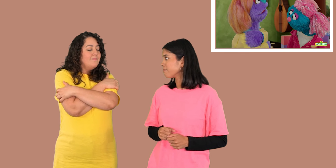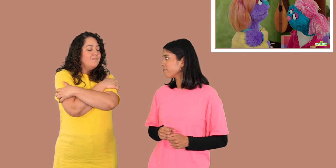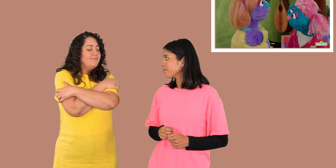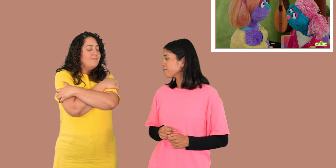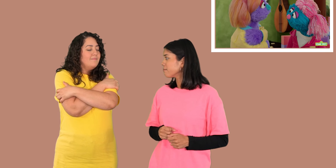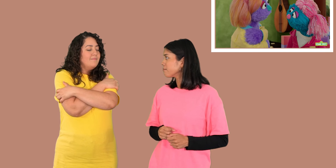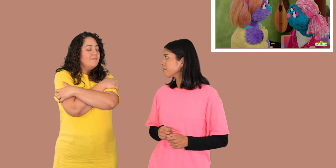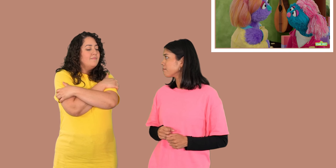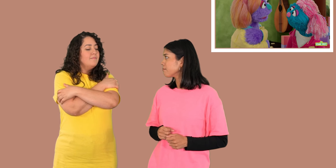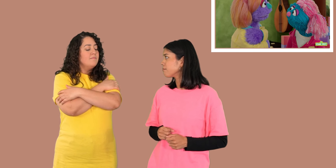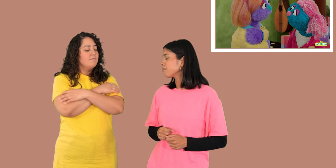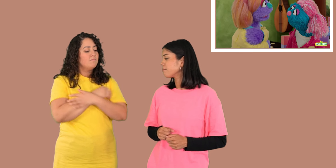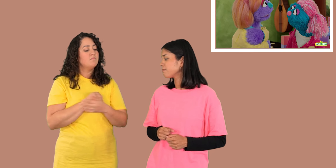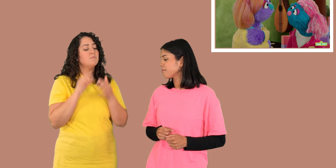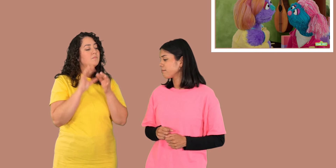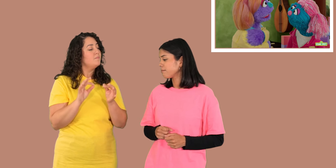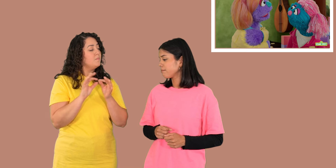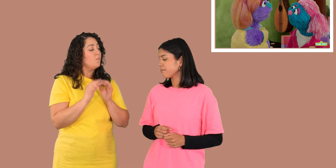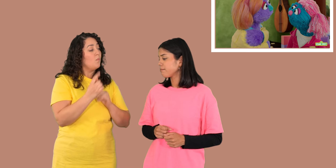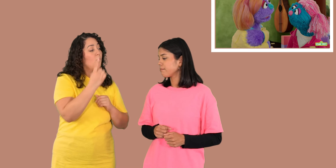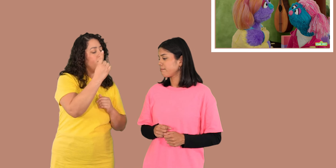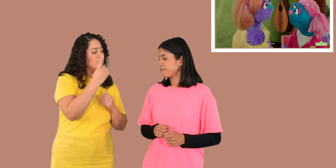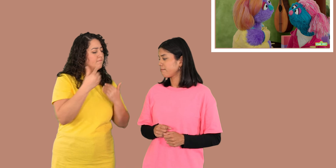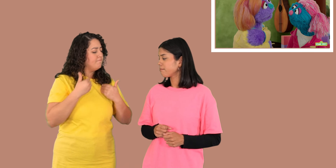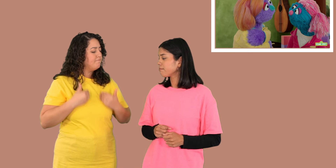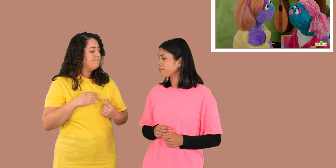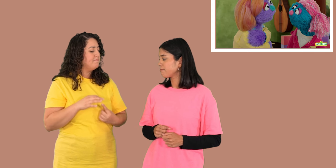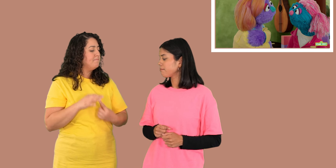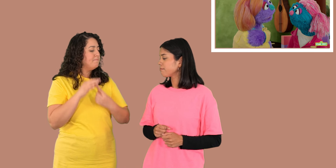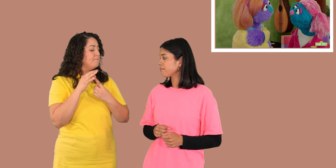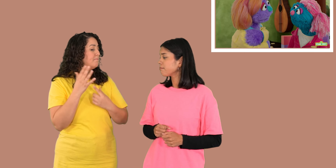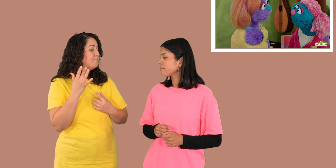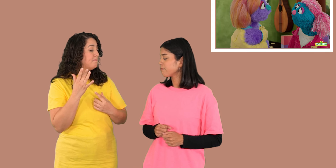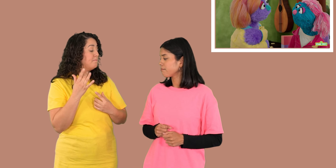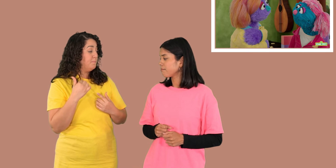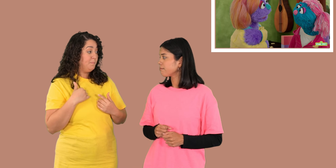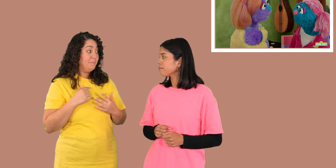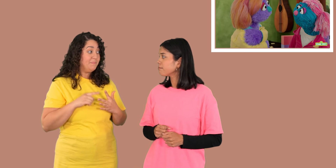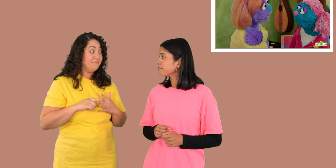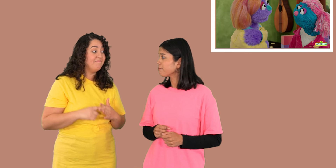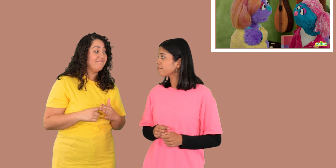y después dices algo que te haga especial. ¿Sí? Yo primero.